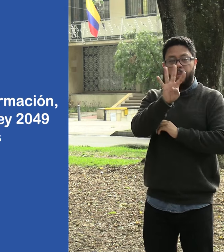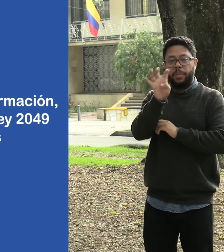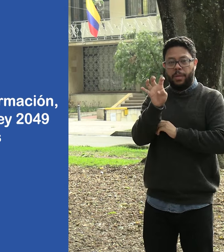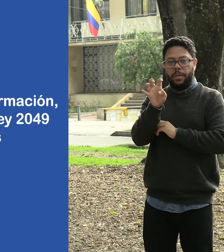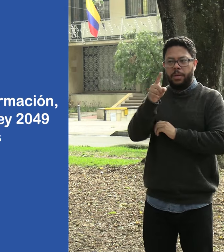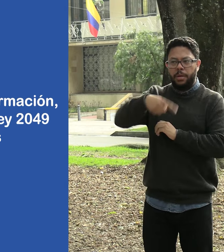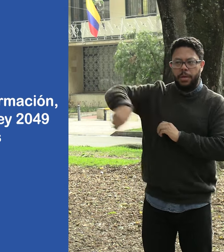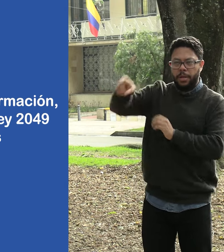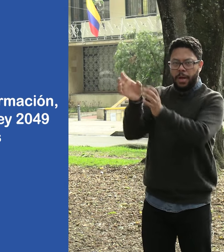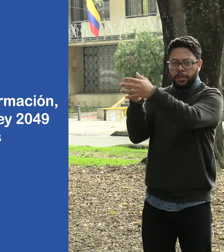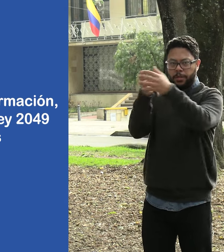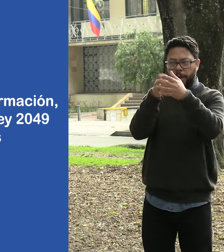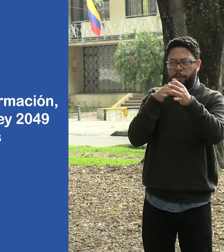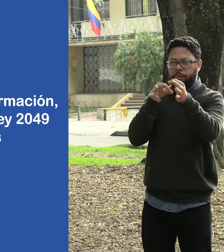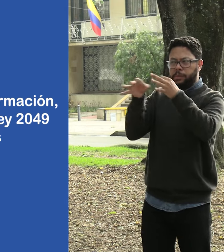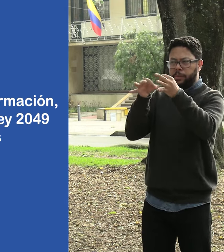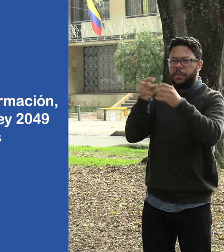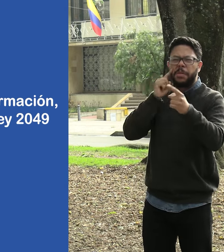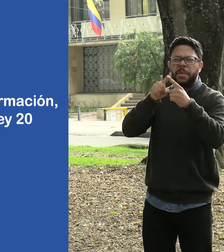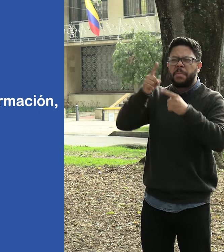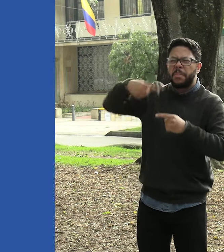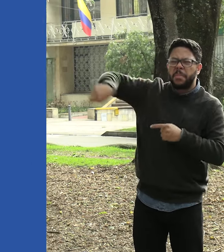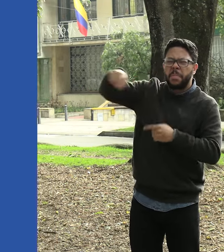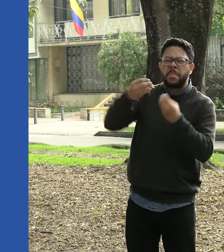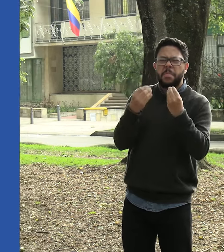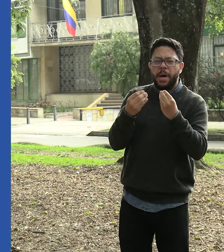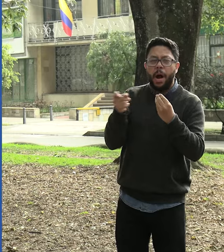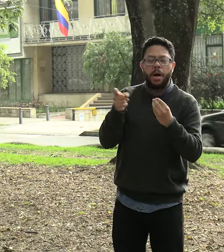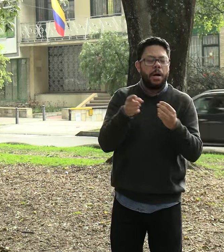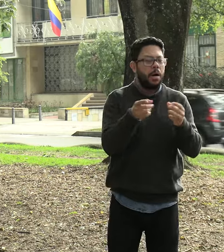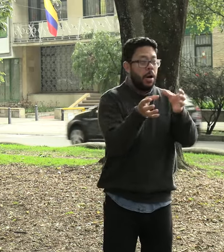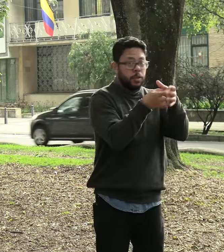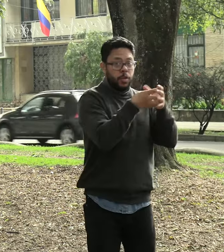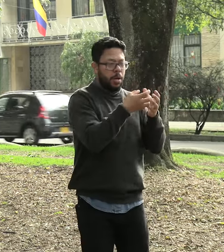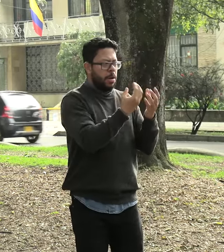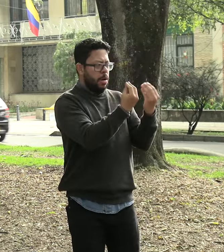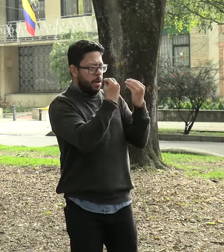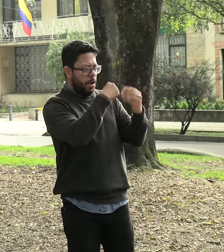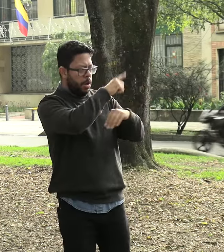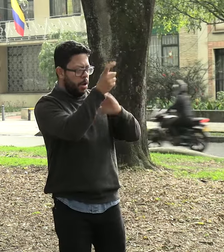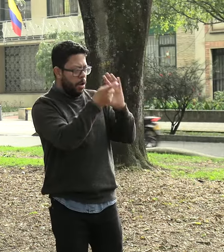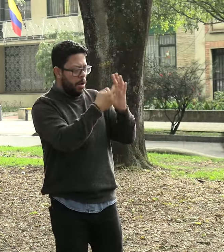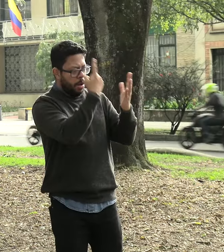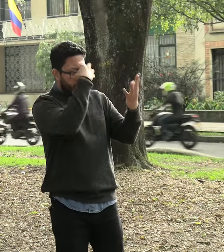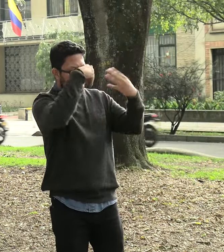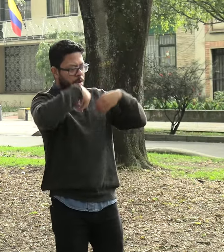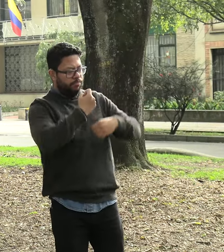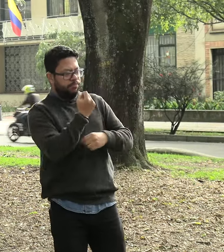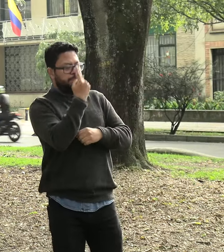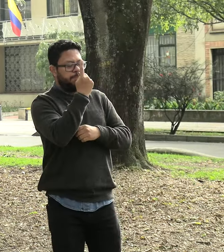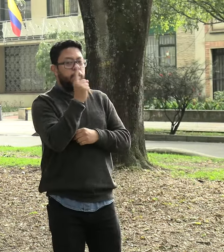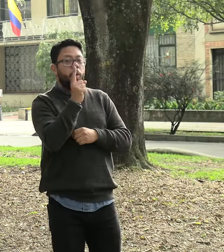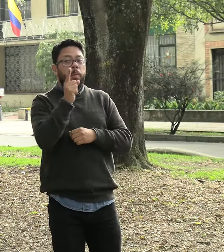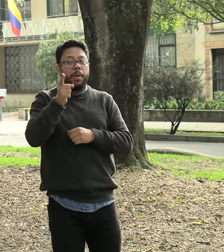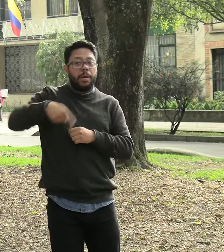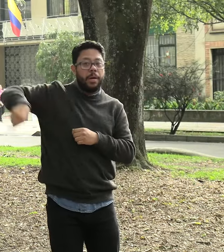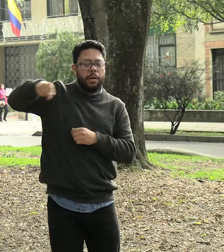2049 de 2020, con las asociaciones. En donde las asociaciones reciben y apropian